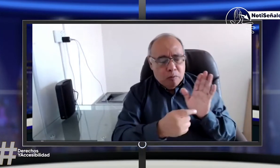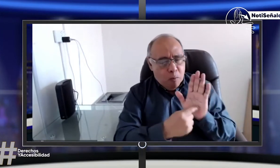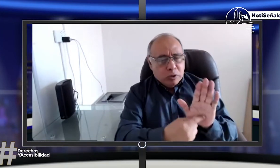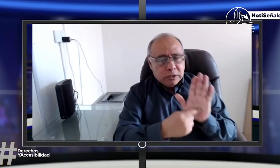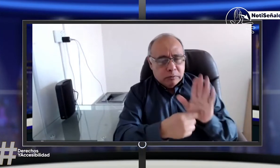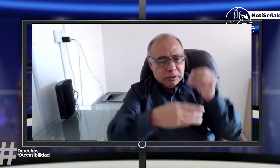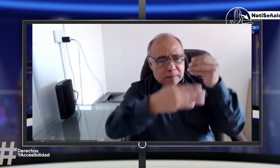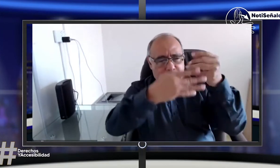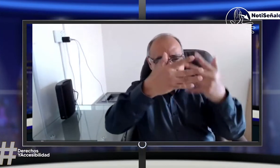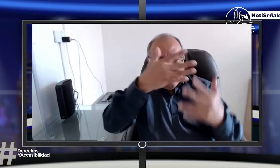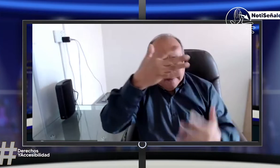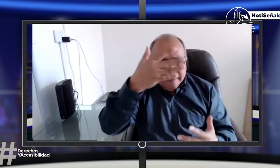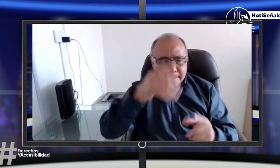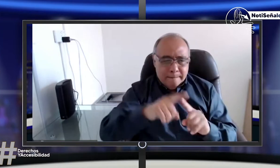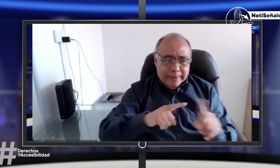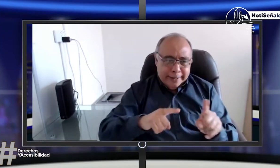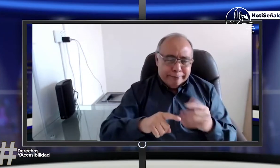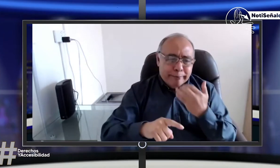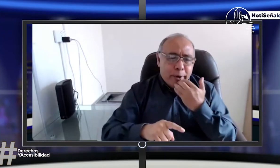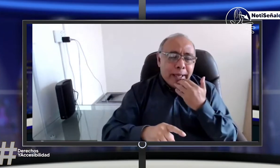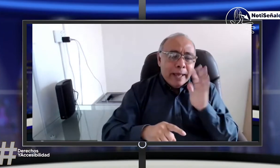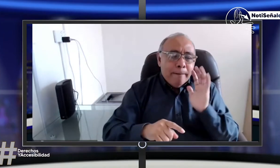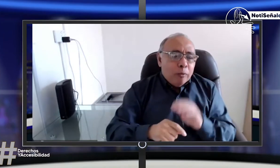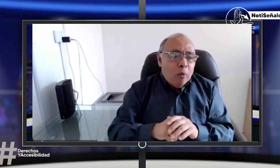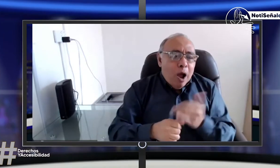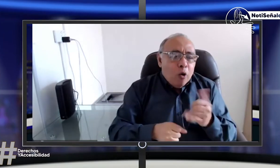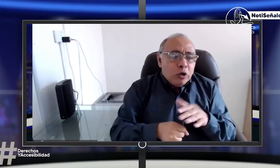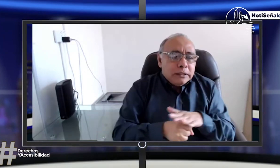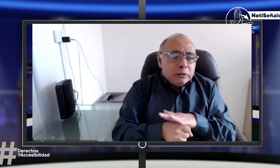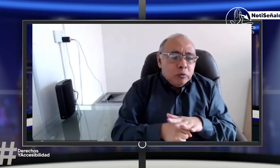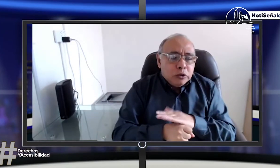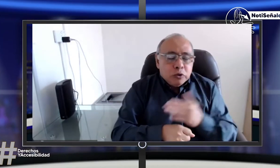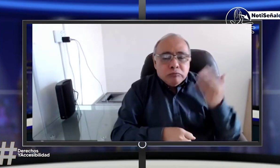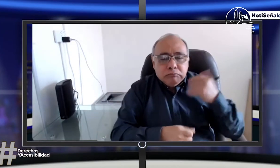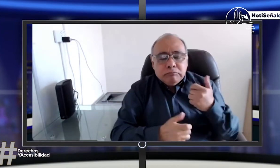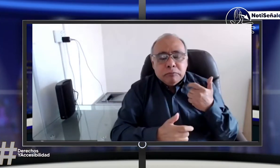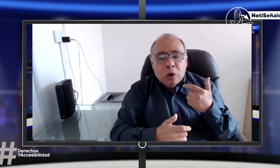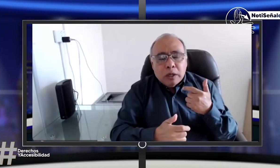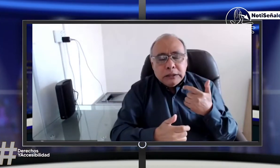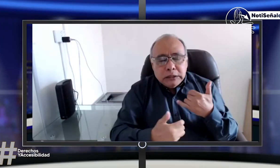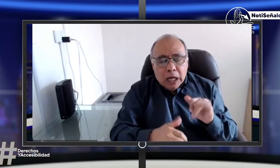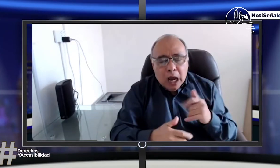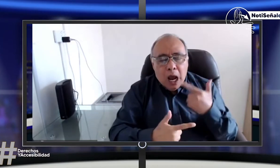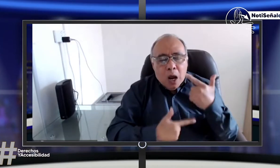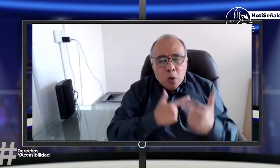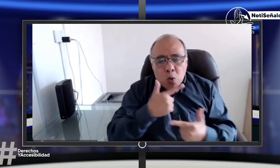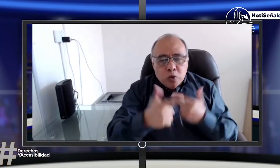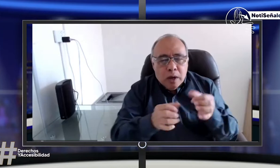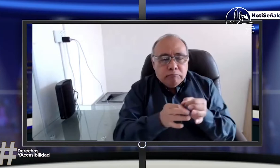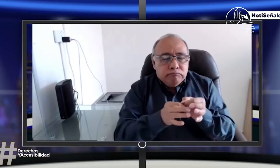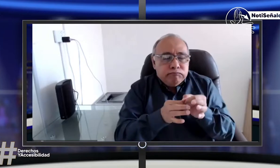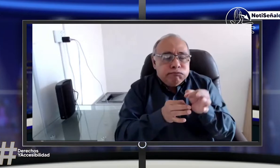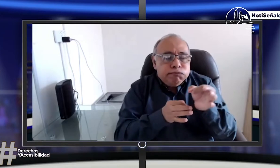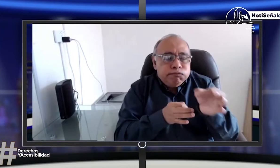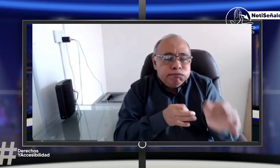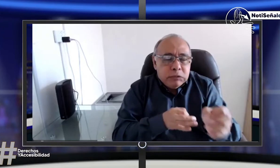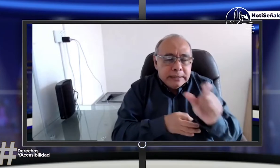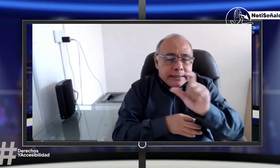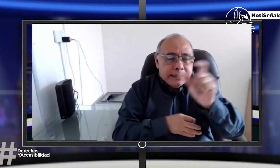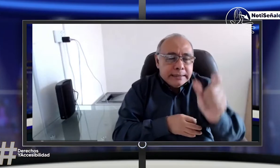les voy a hablar yo, sino que lo hablará más adelante Marlene y Diego, pero es, por ejemplo, una situación de la cual ya se ha luchado